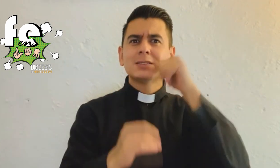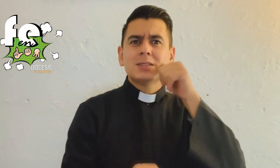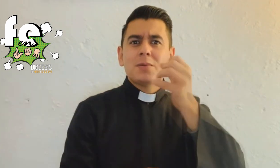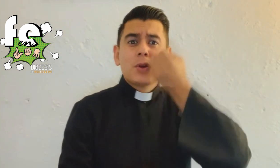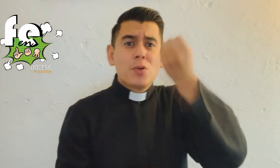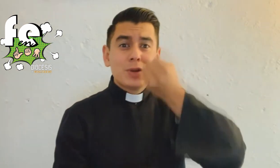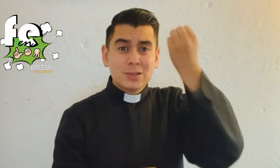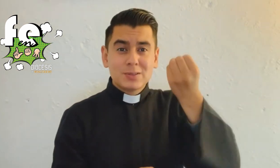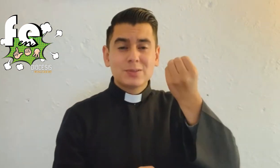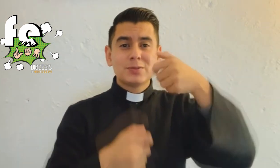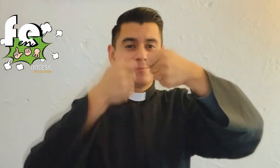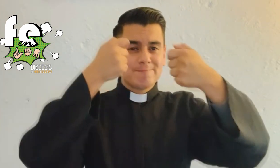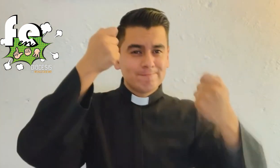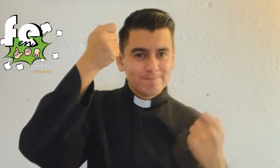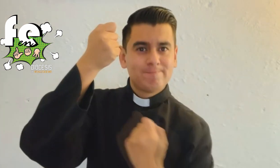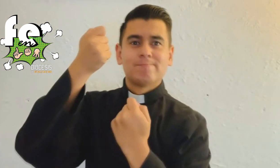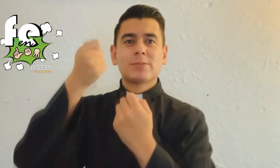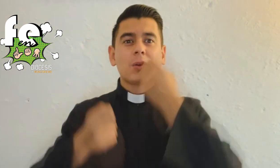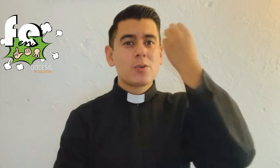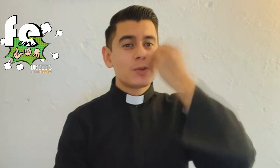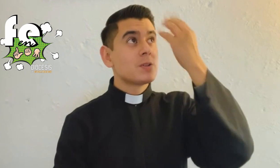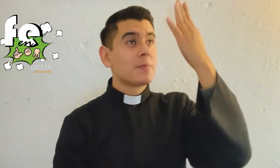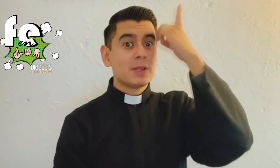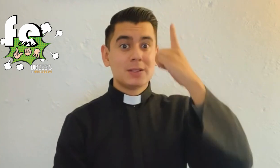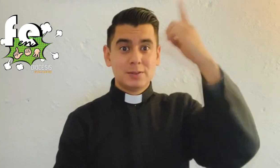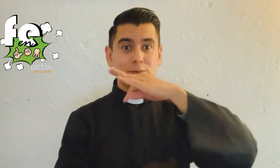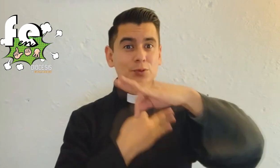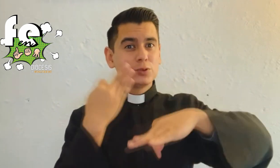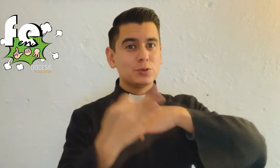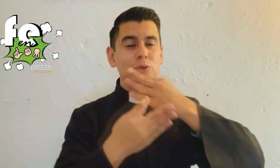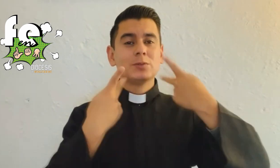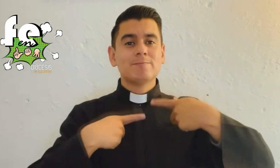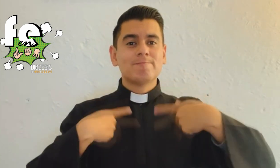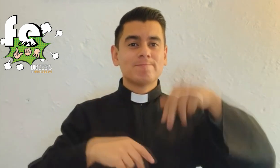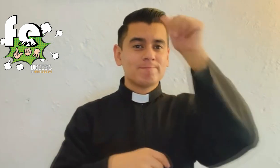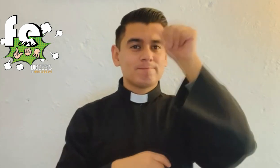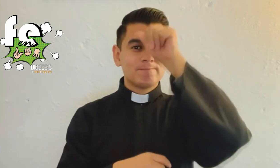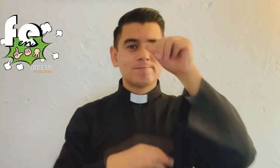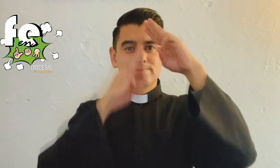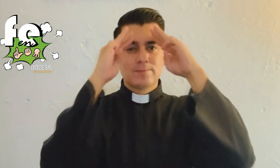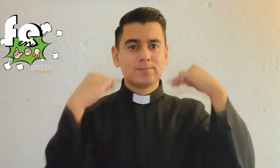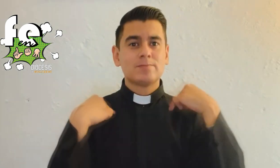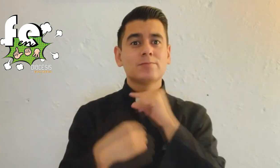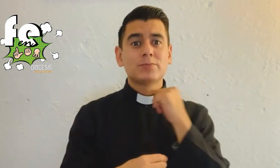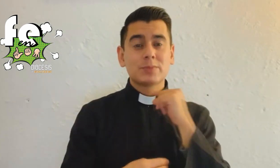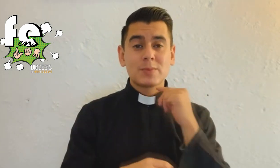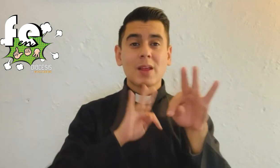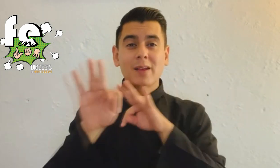ustedes a orar durante este mes del Santo Rosario. Pedimos a Dios por nuestras diferentes necesidades y tener presente que la